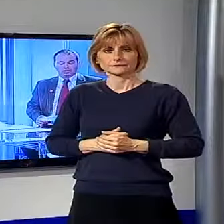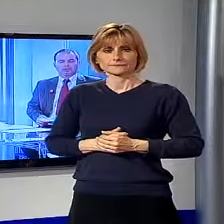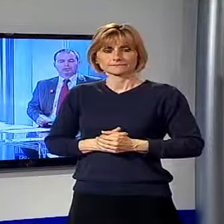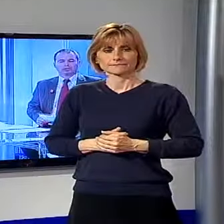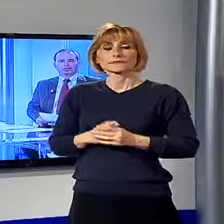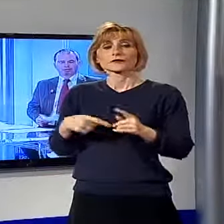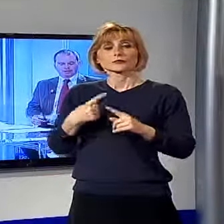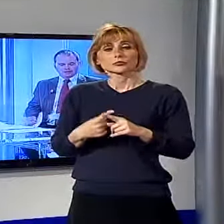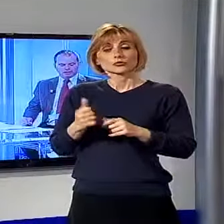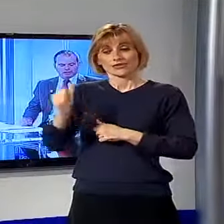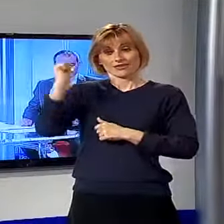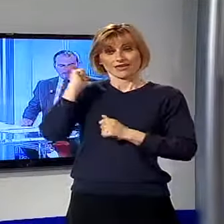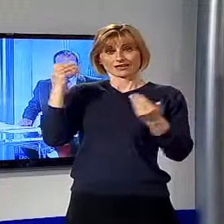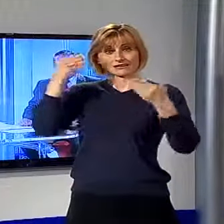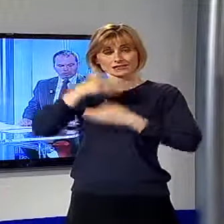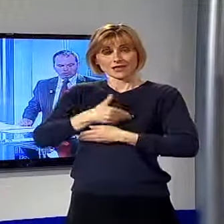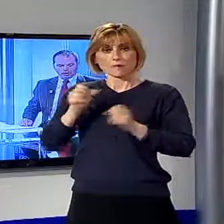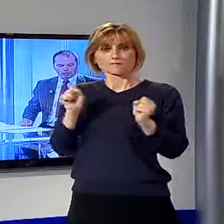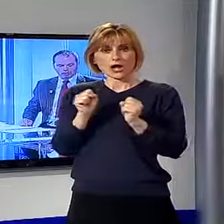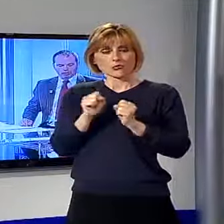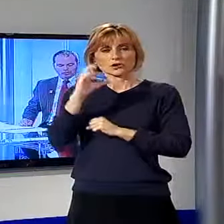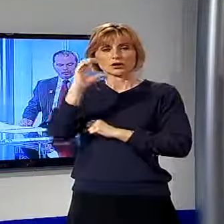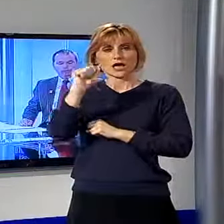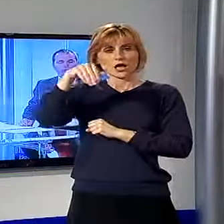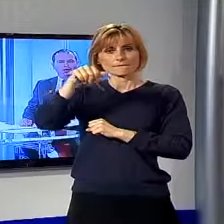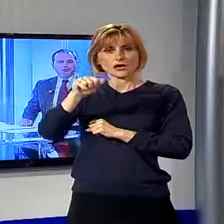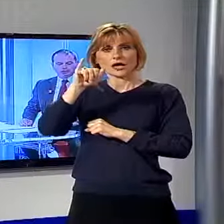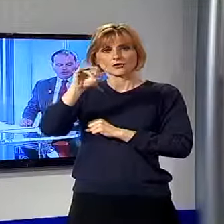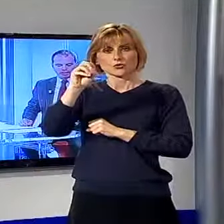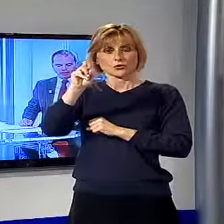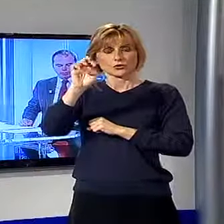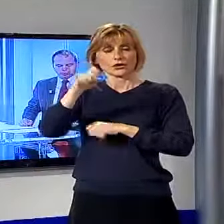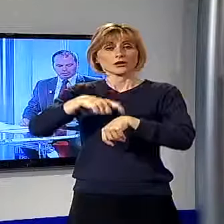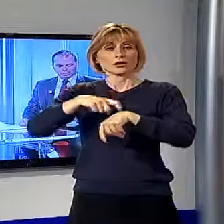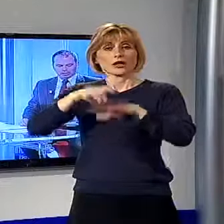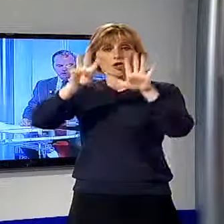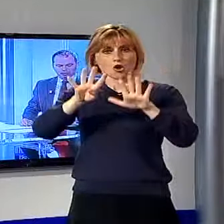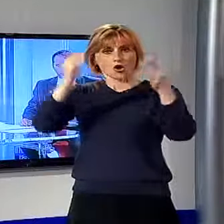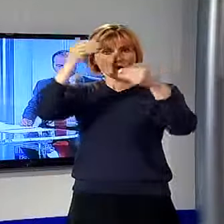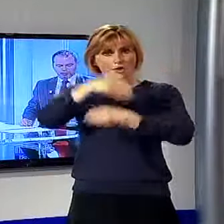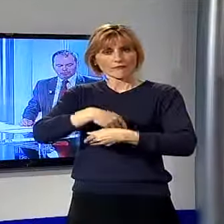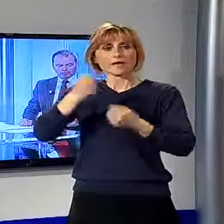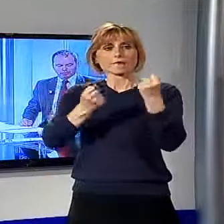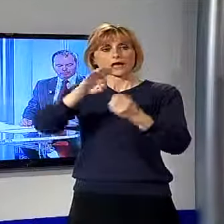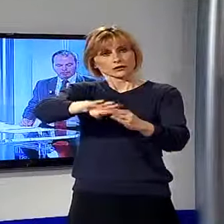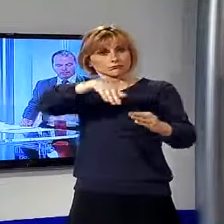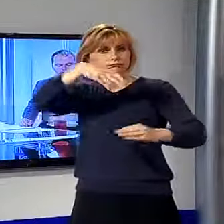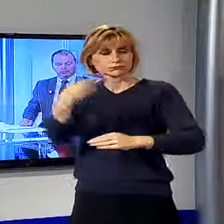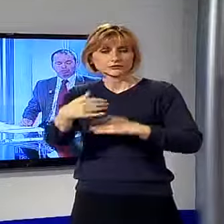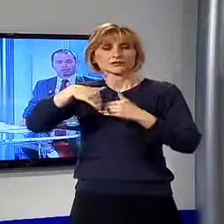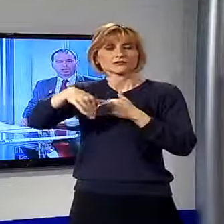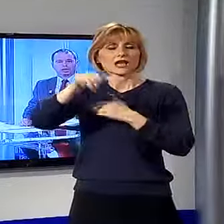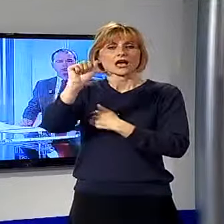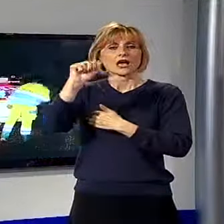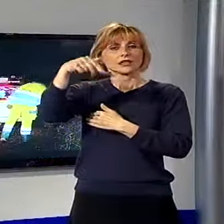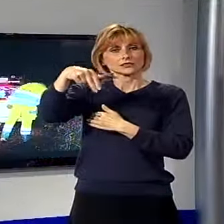C'è stata paura ieri sera anche a Camaiore alle ore 21 per un'auto che si è cappottata. Il fatto è successo in via Antichi, a